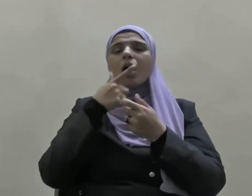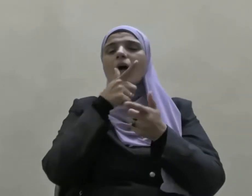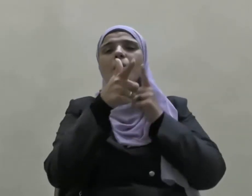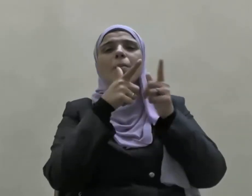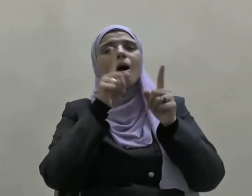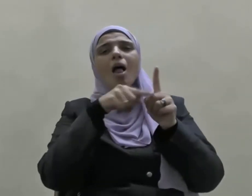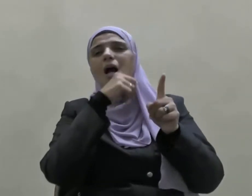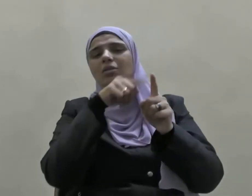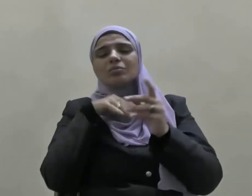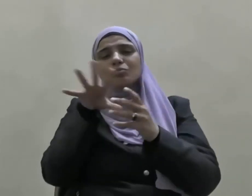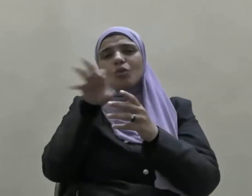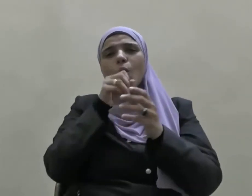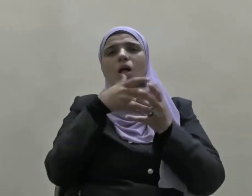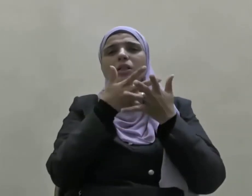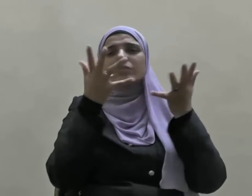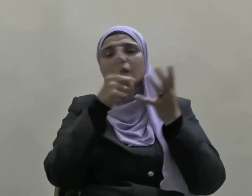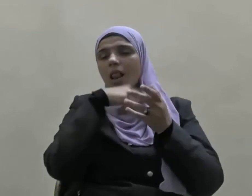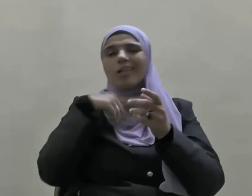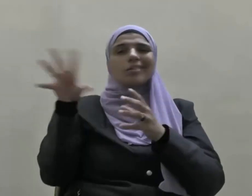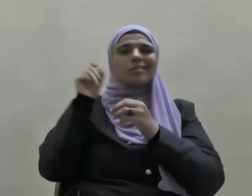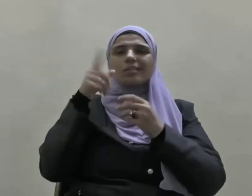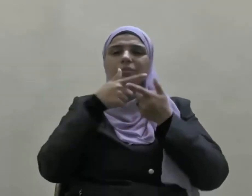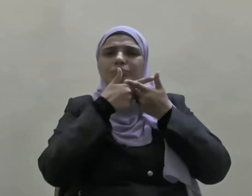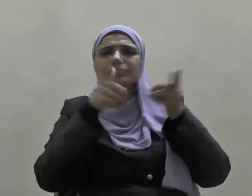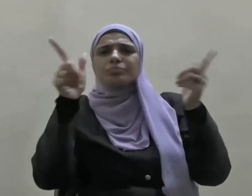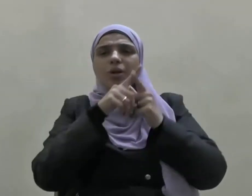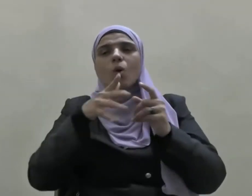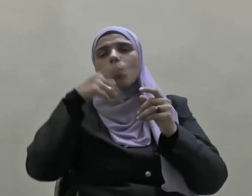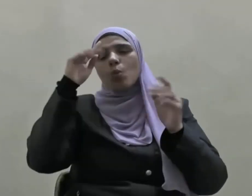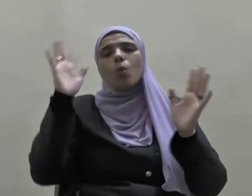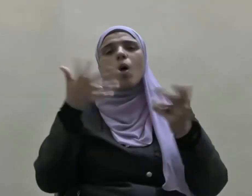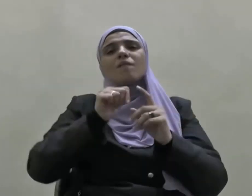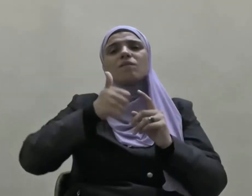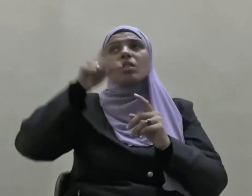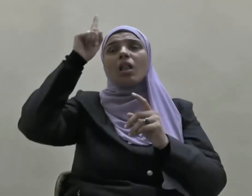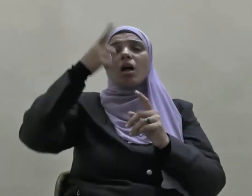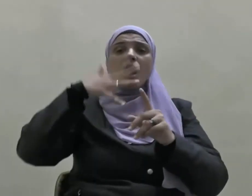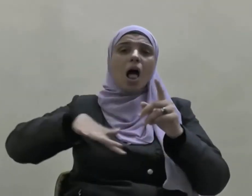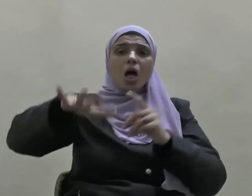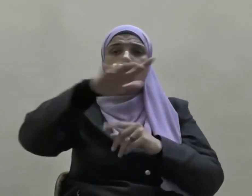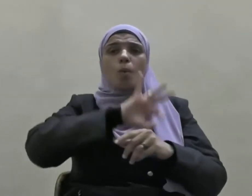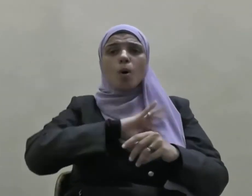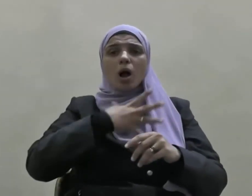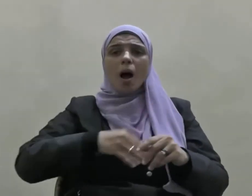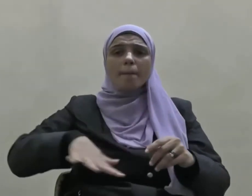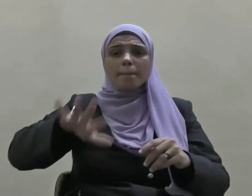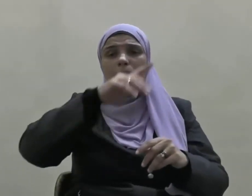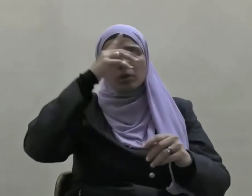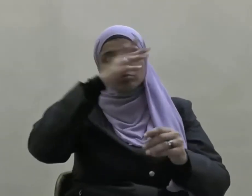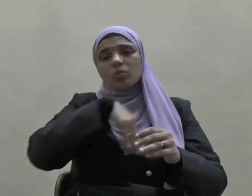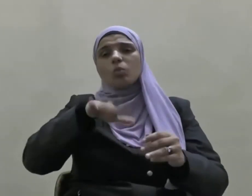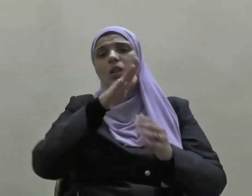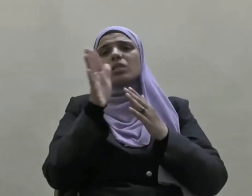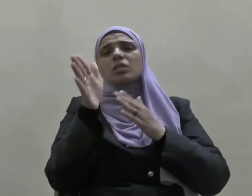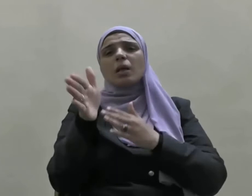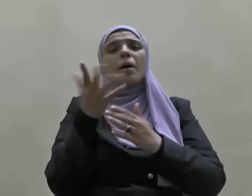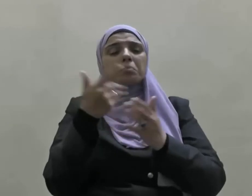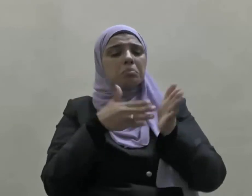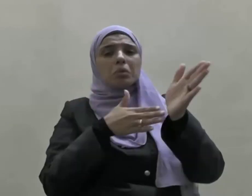يستنبطونه منهم ولولا فضل الله عليكم ورحمته لاتبعتم